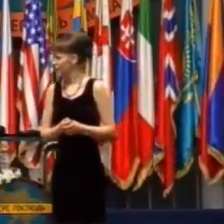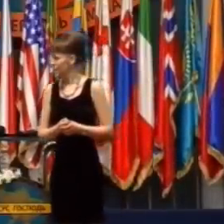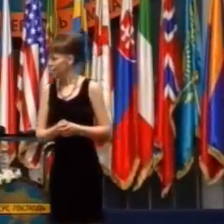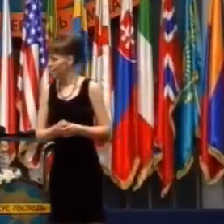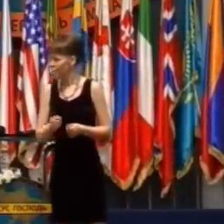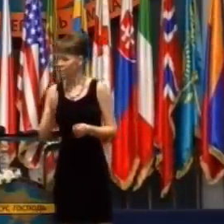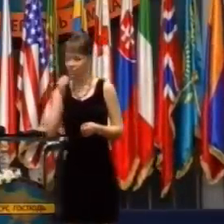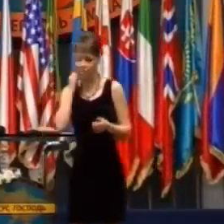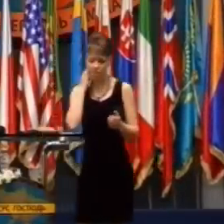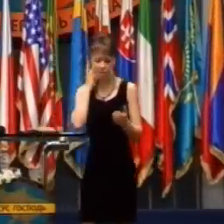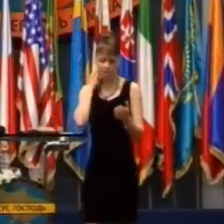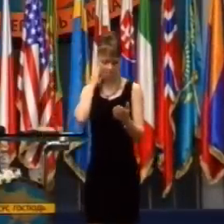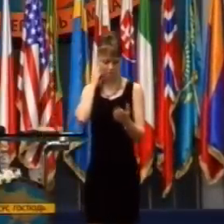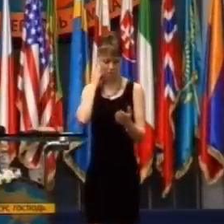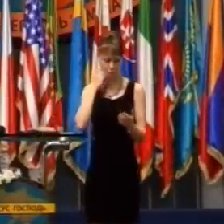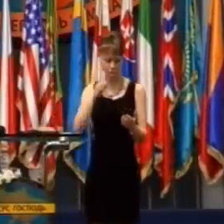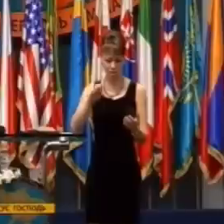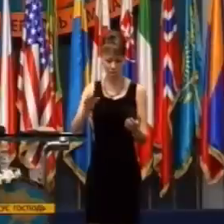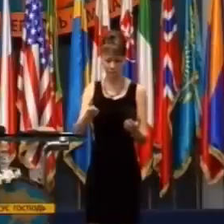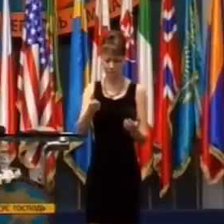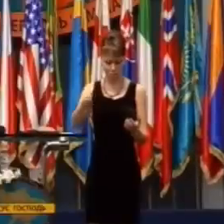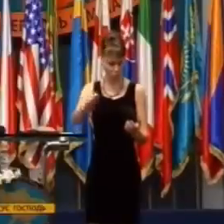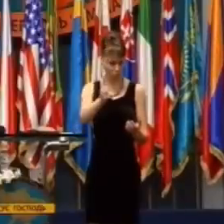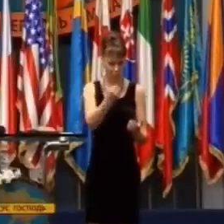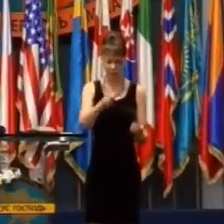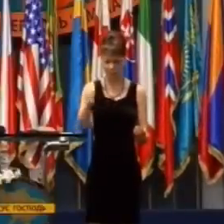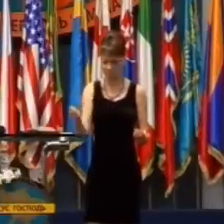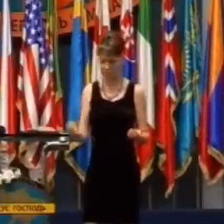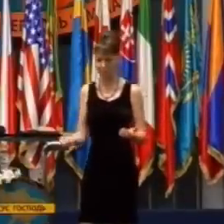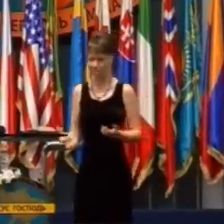Navy Seals fungujú ako skalpel,